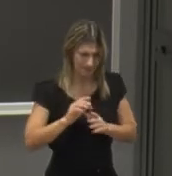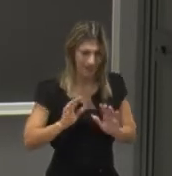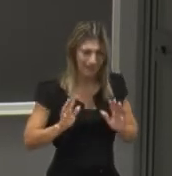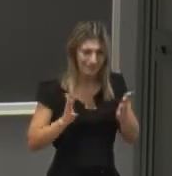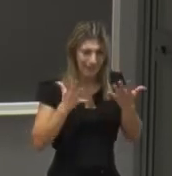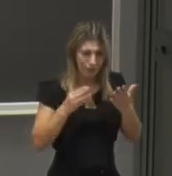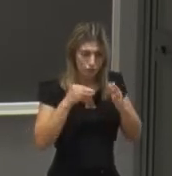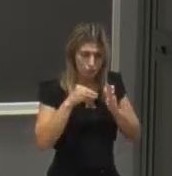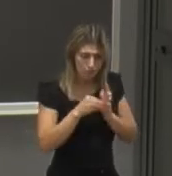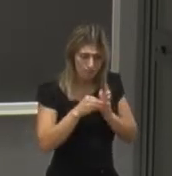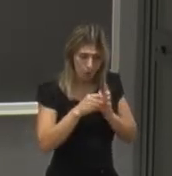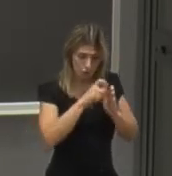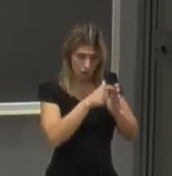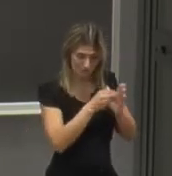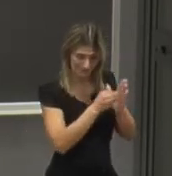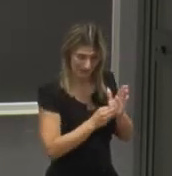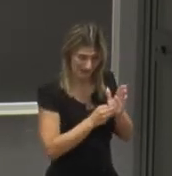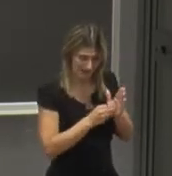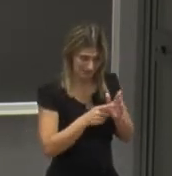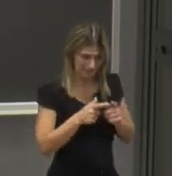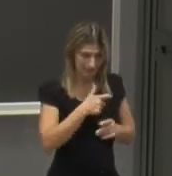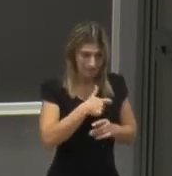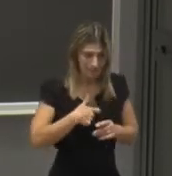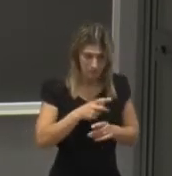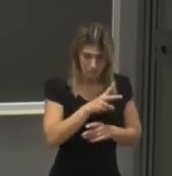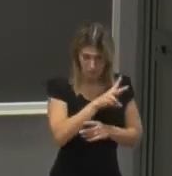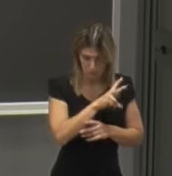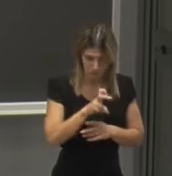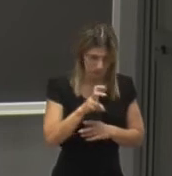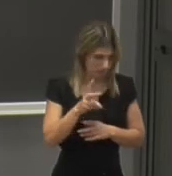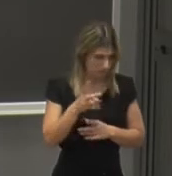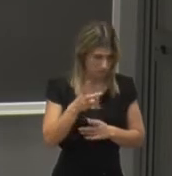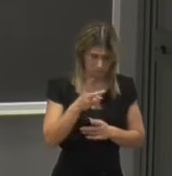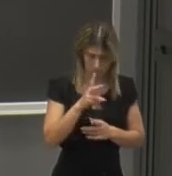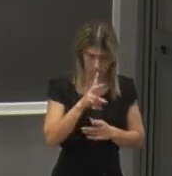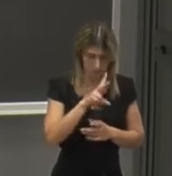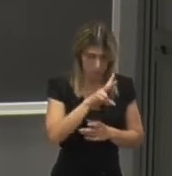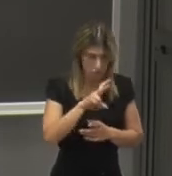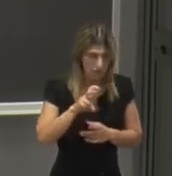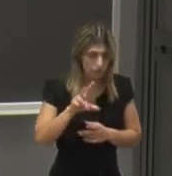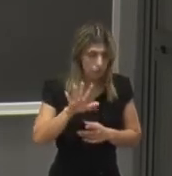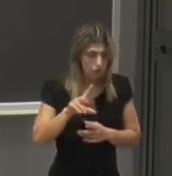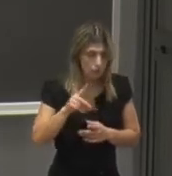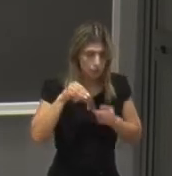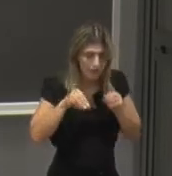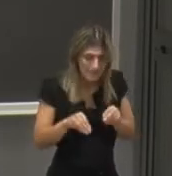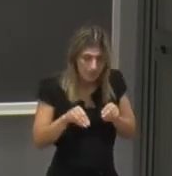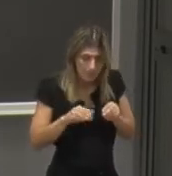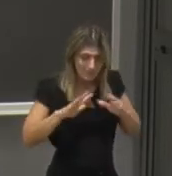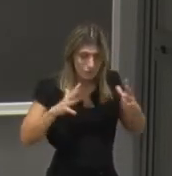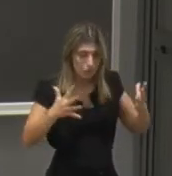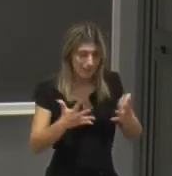decimo posto in Italia e nella fascia tra la 151esima e la 200esima posizione nel mondo